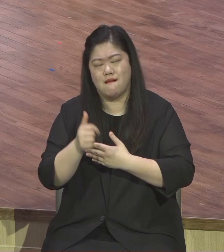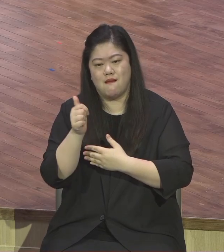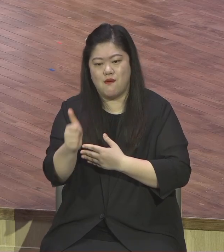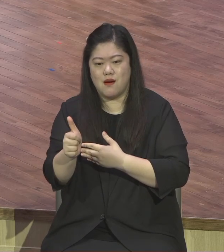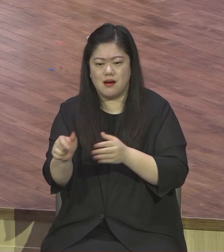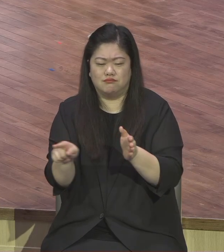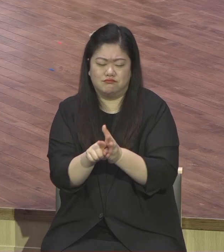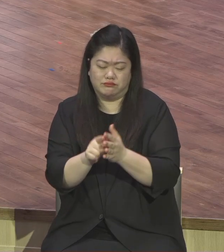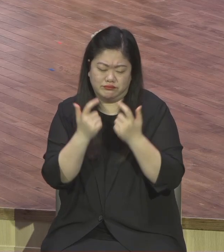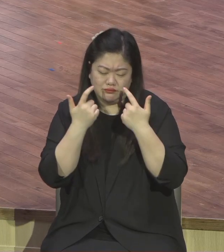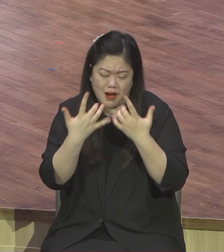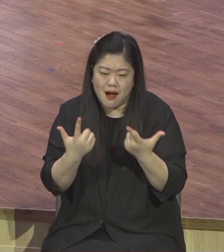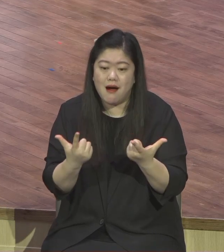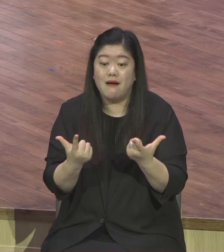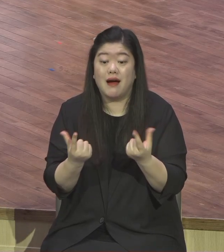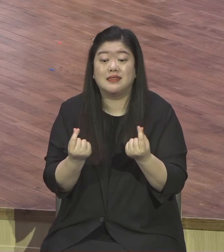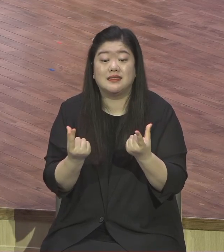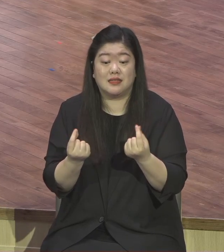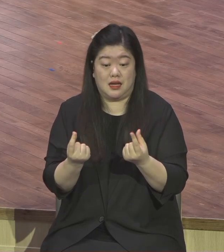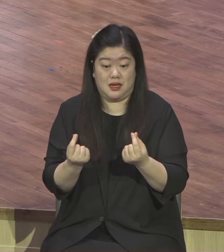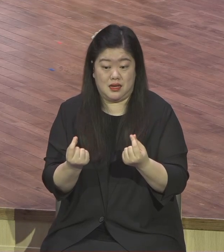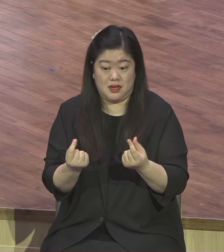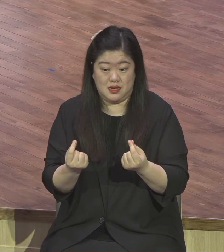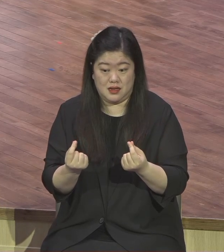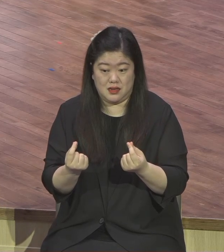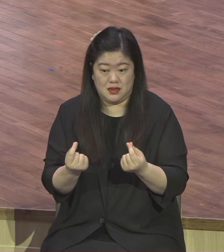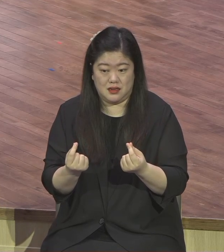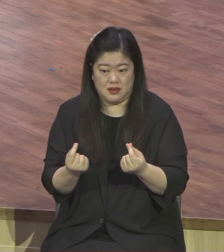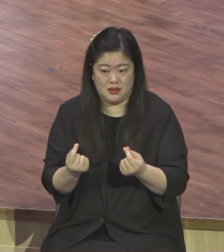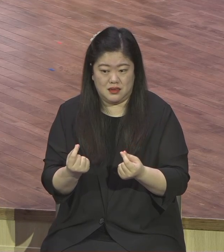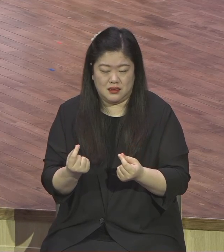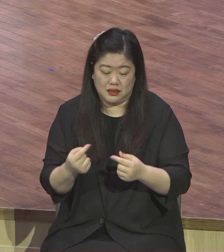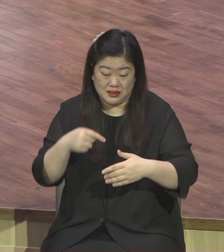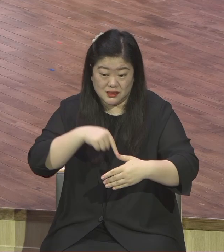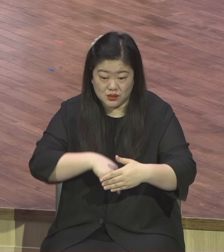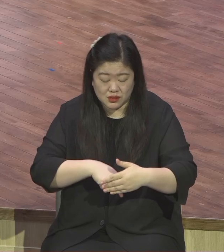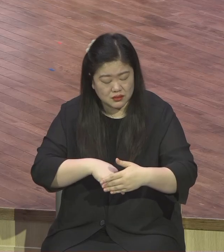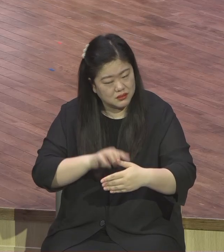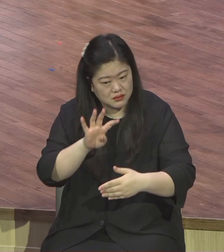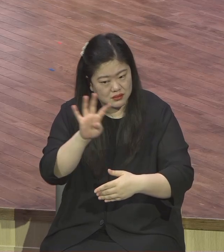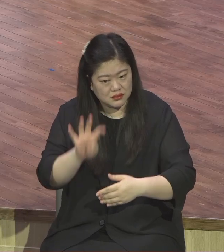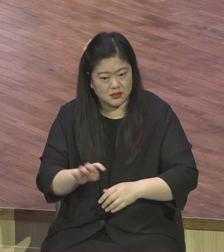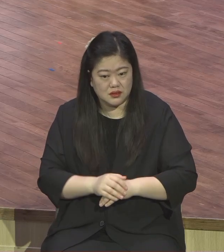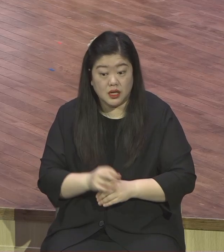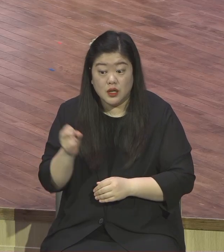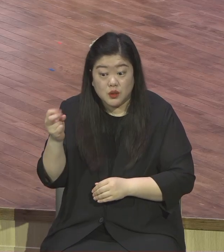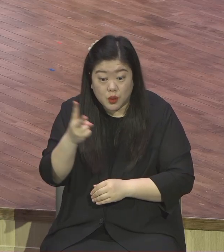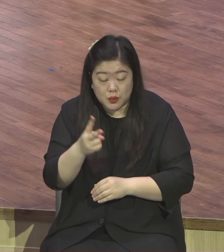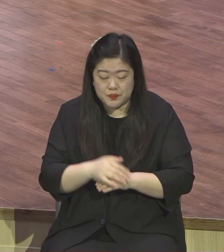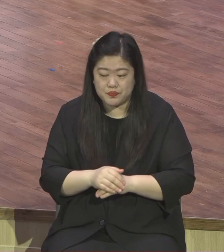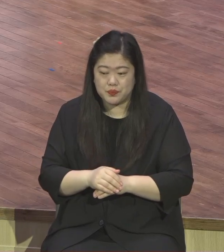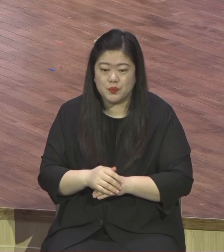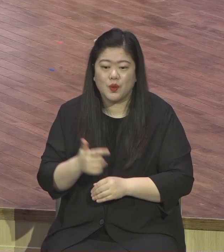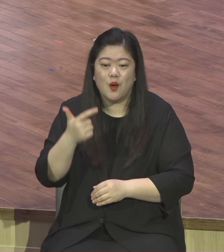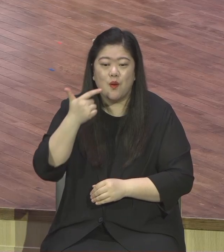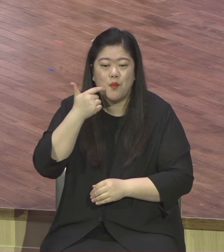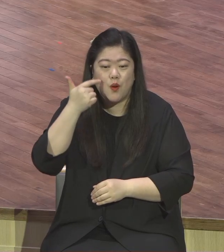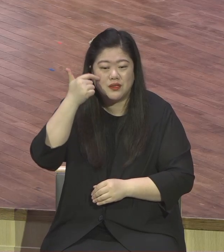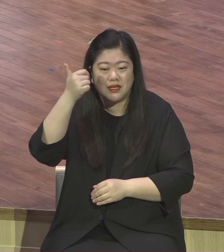목사들이 대부분이 다 부임을 했기 때문에 겁이 나서 함부로 말 못해 무슨 썩은 문 들어줘도 말 못해